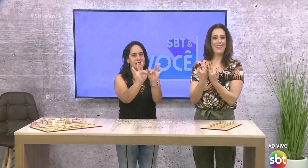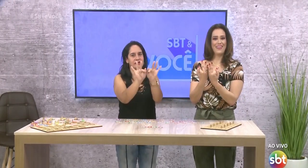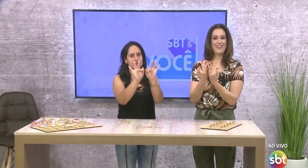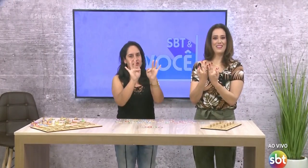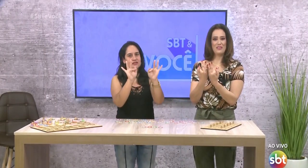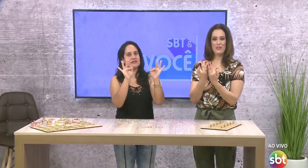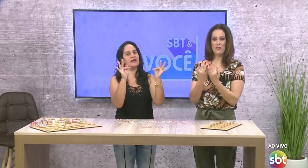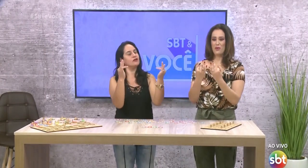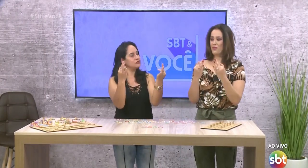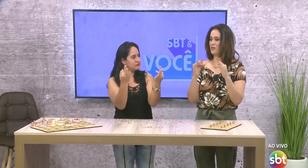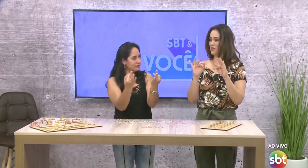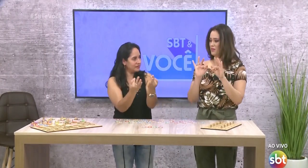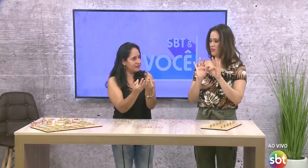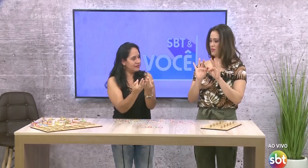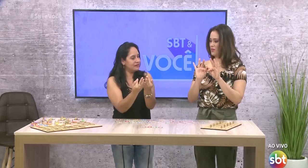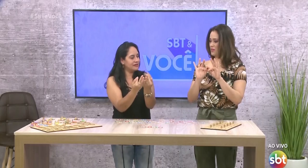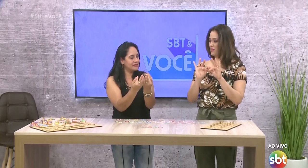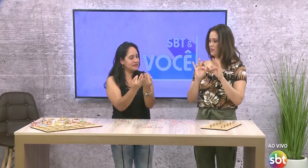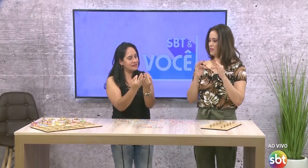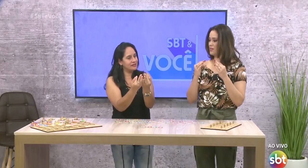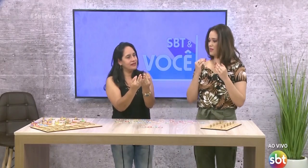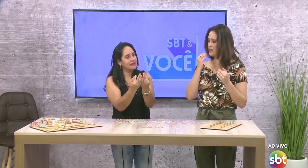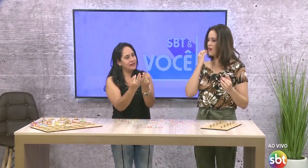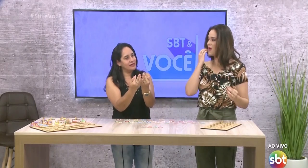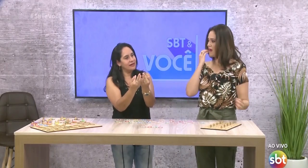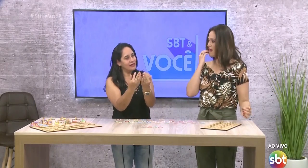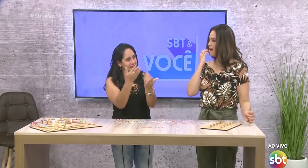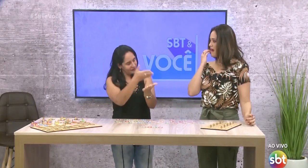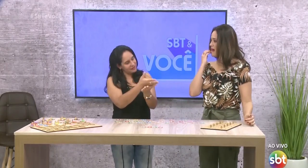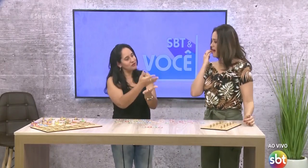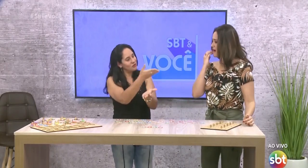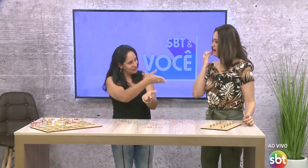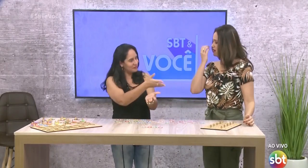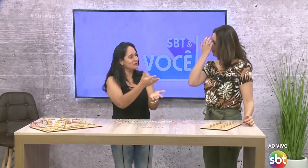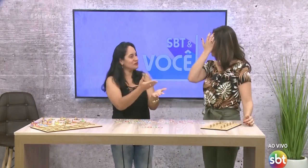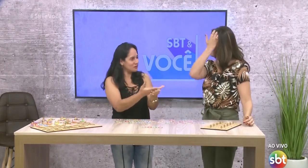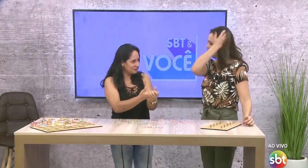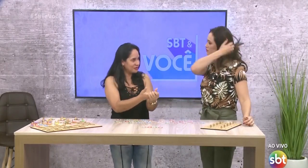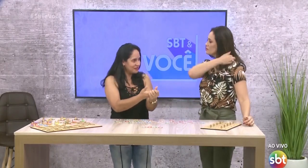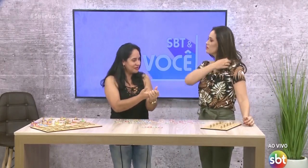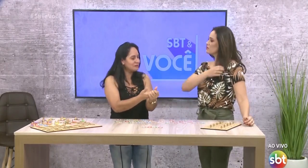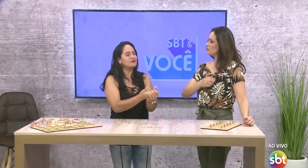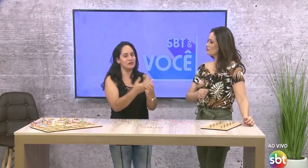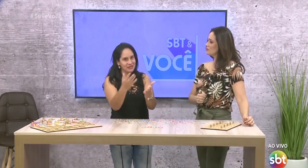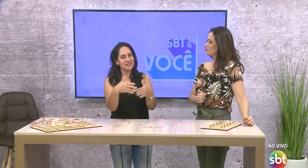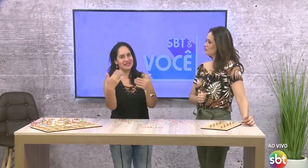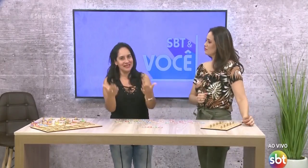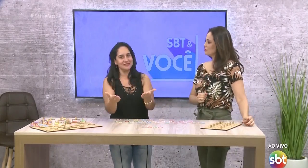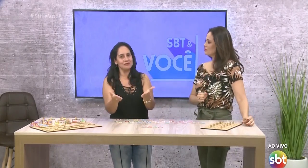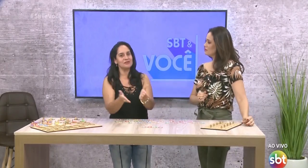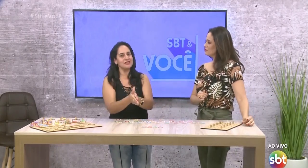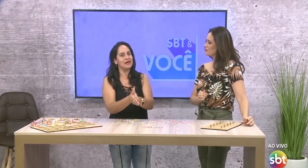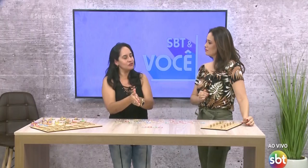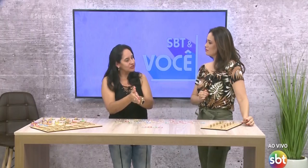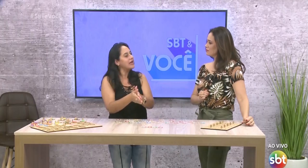exatamente. Esse sinal de família. E aí, assim, adentrando ao tema do seu programa, vamos ensinar, então, o sinal de